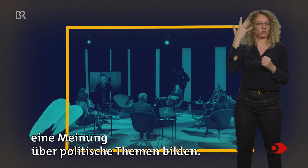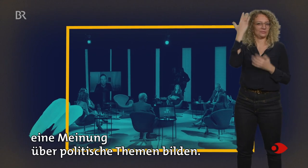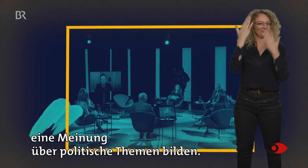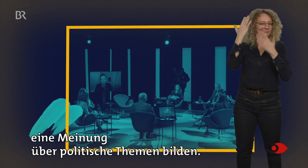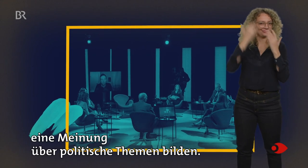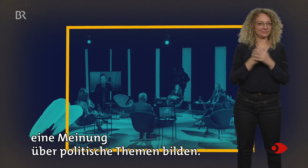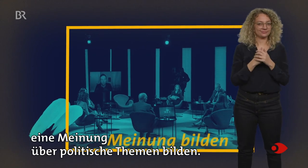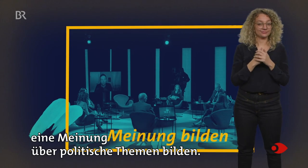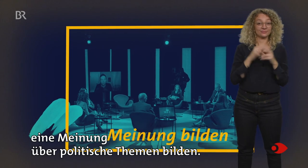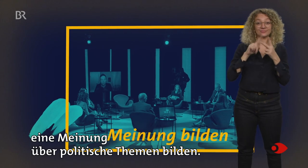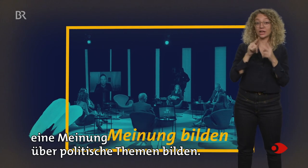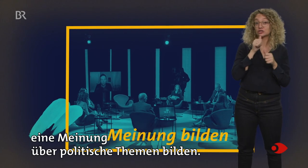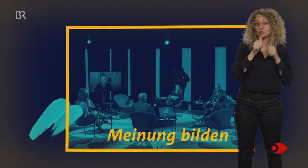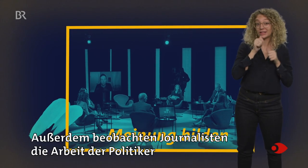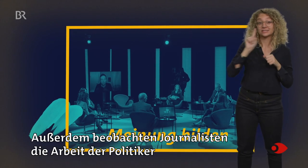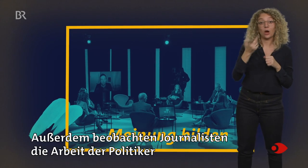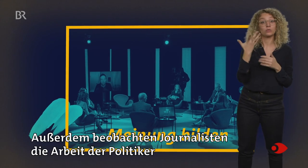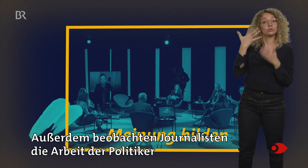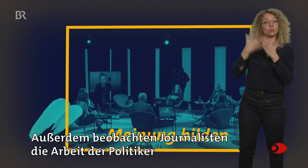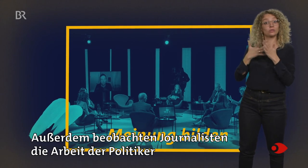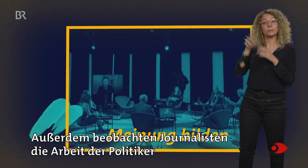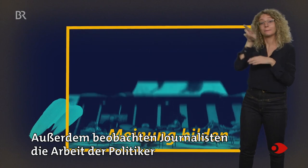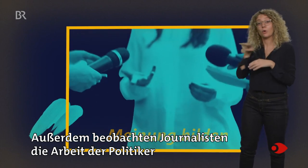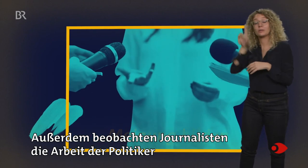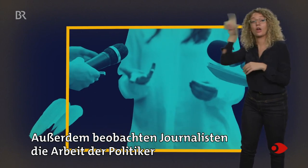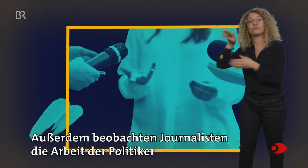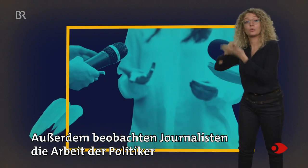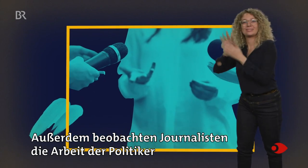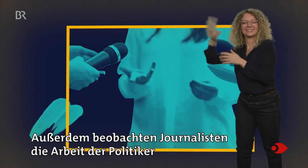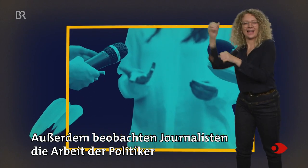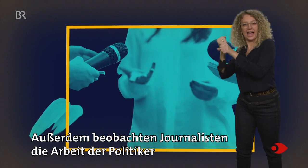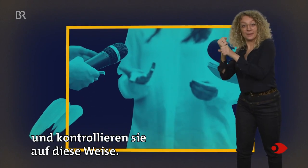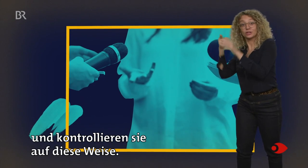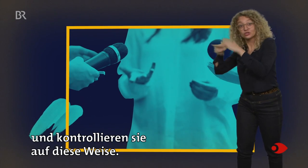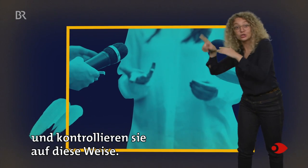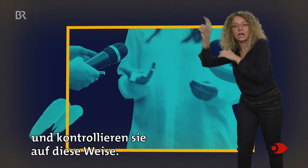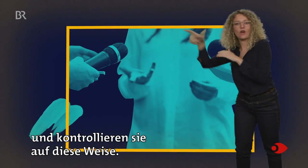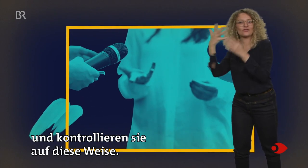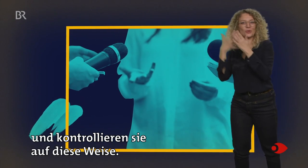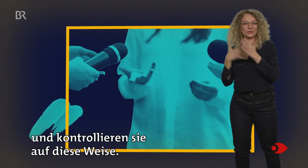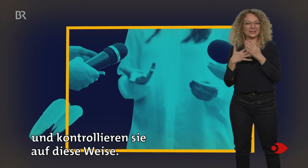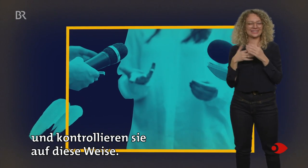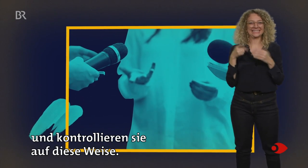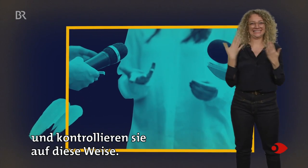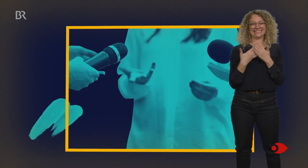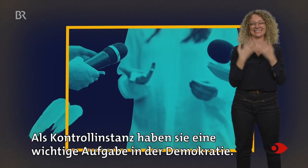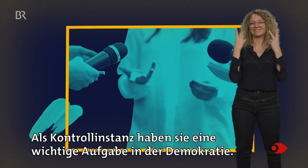über politische Themen bilden. Außerdem beobachten Journalisten die Arbeit der Politiker und kontrollieren sie auf diese Weise. Als